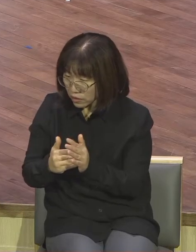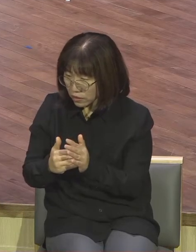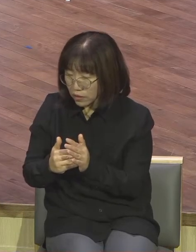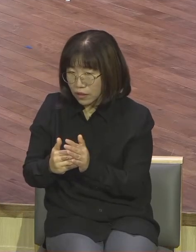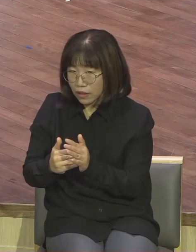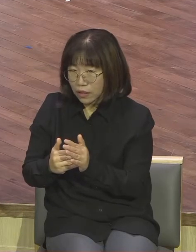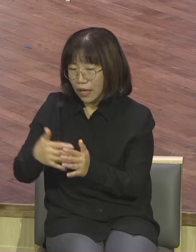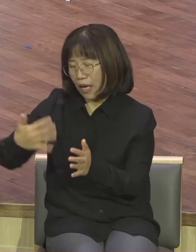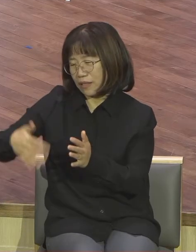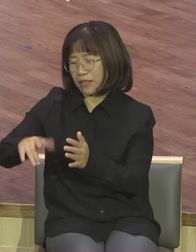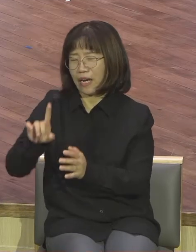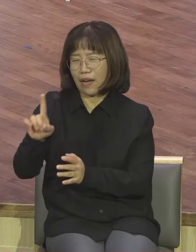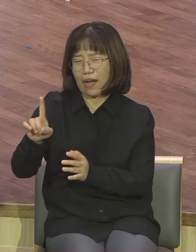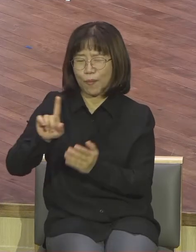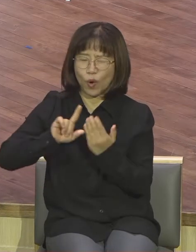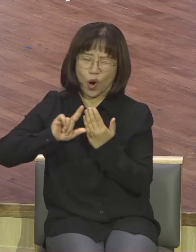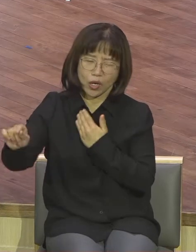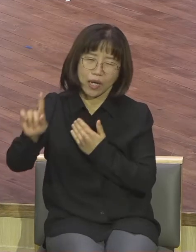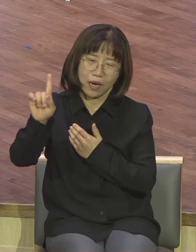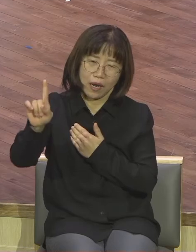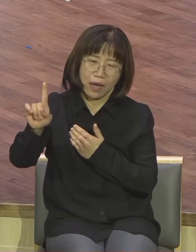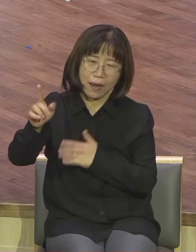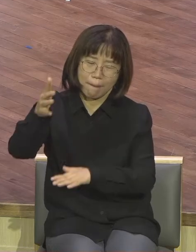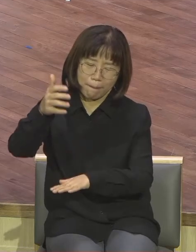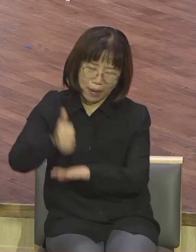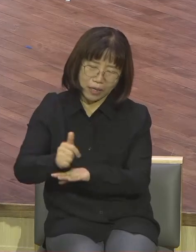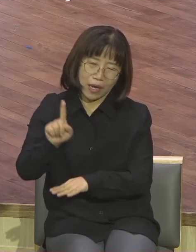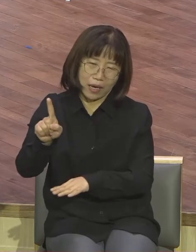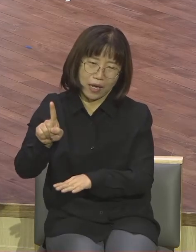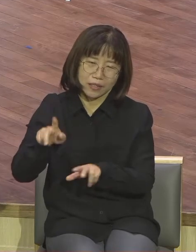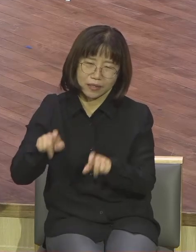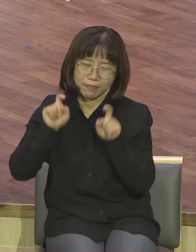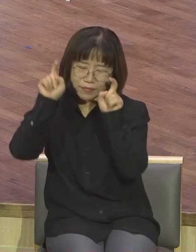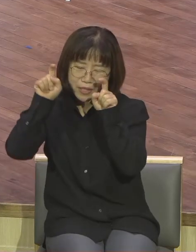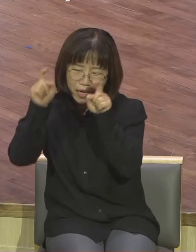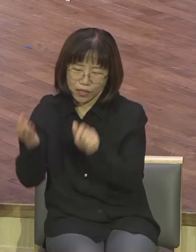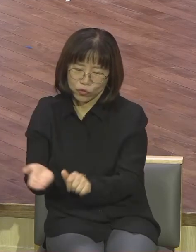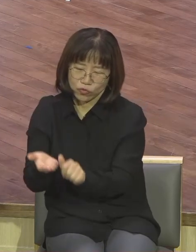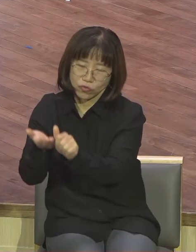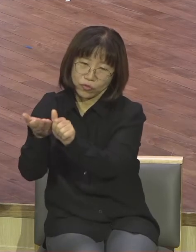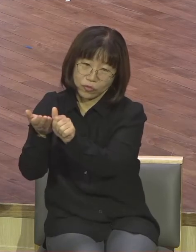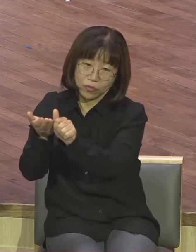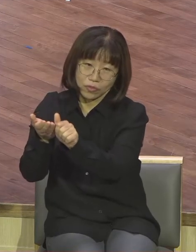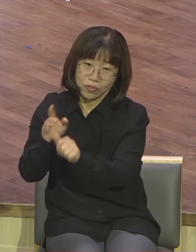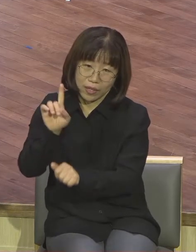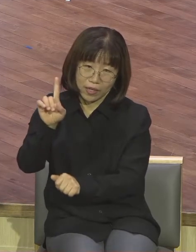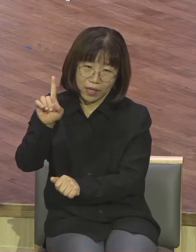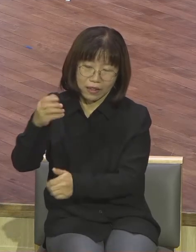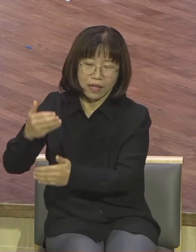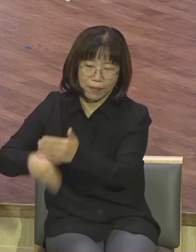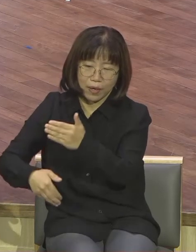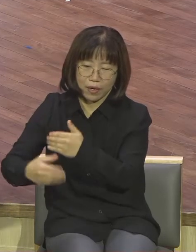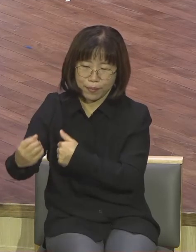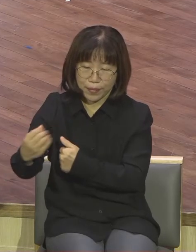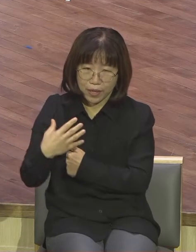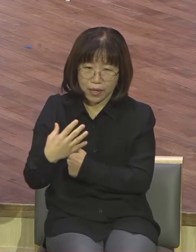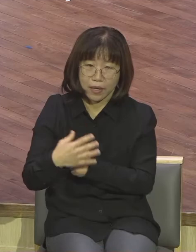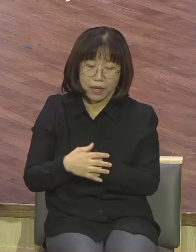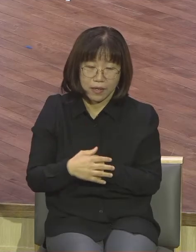양치고 있는 막내가 하나 있습니다 그래서 여기서 막내라고 하는 말은